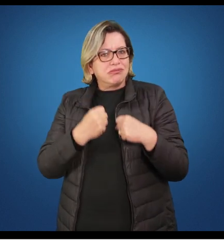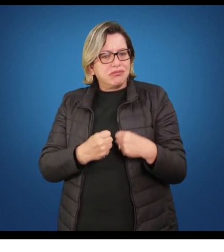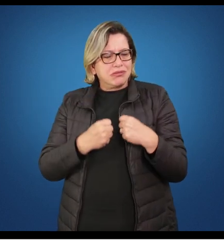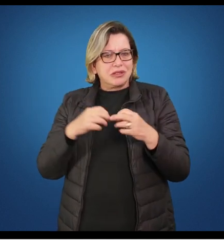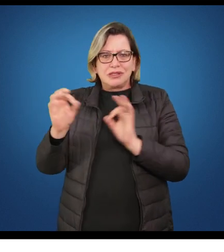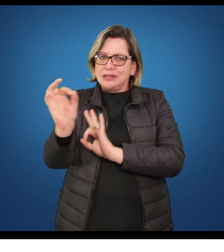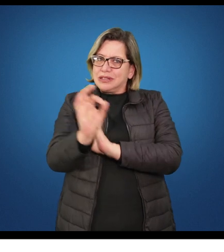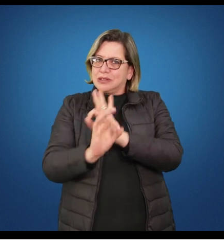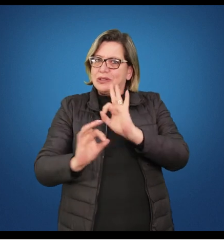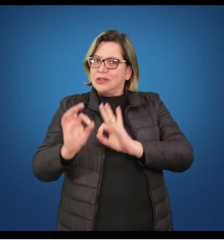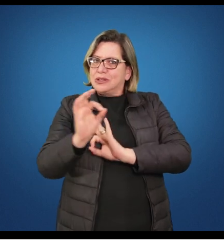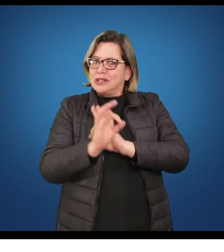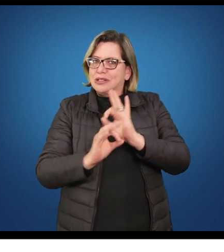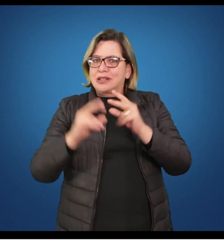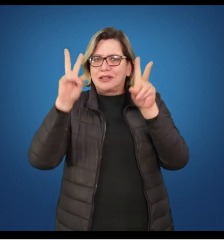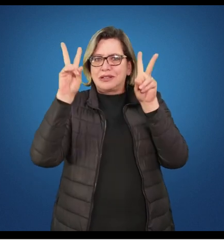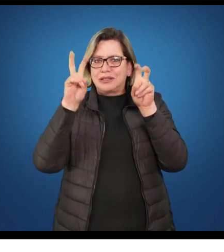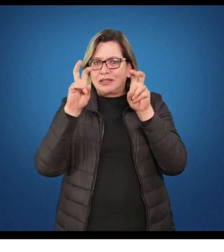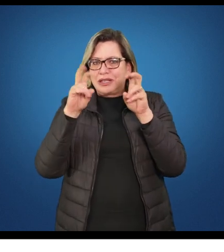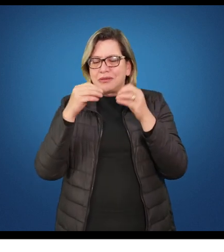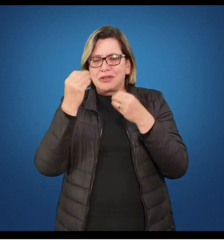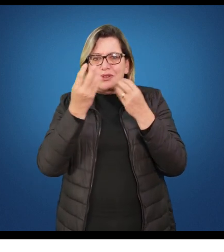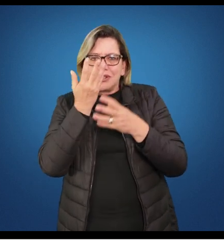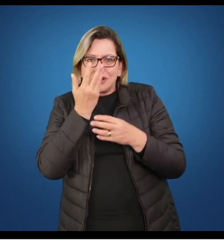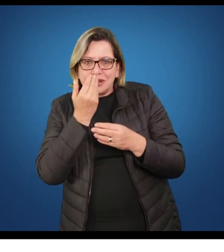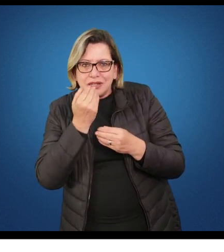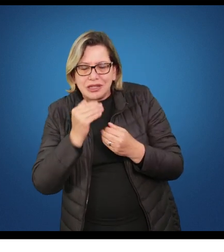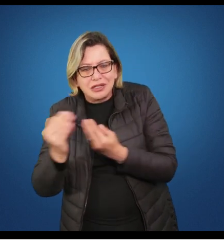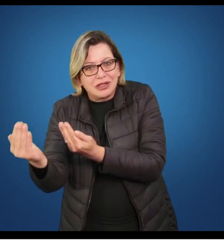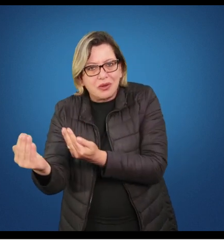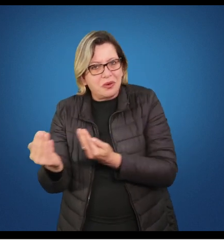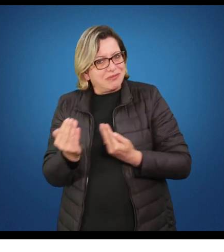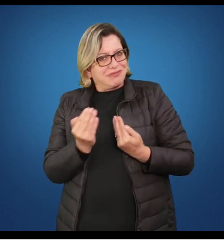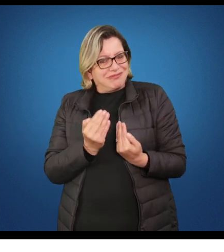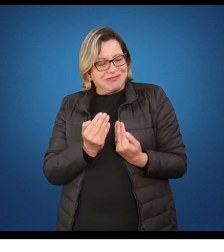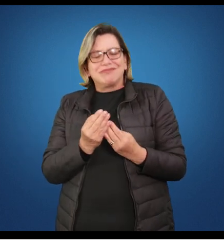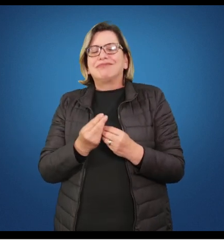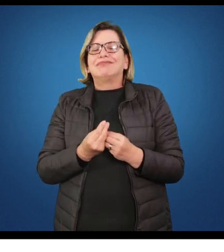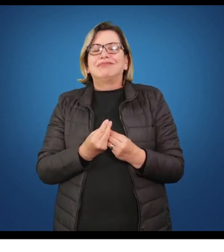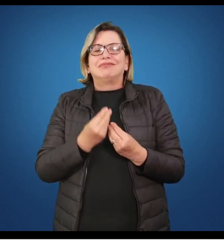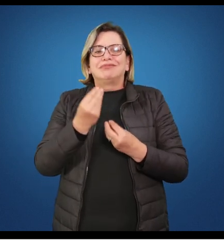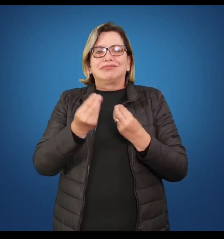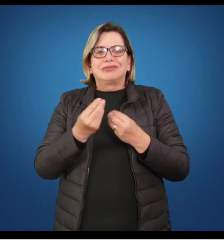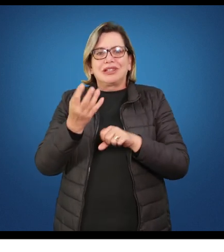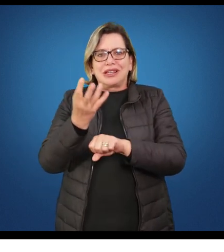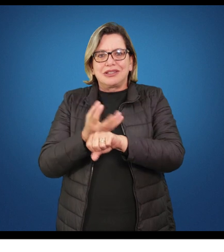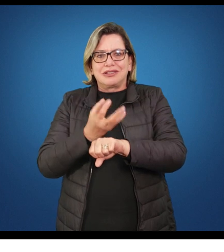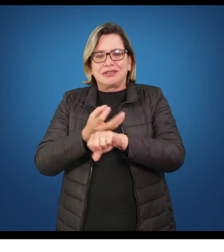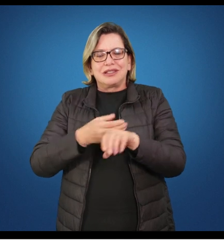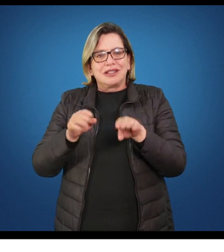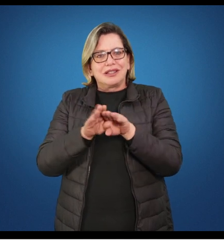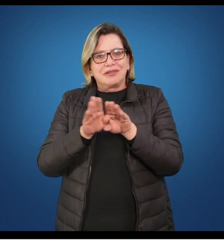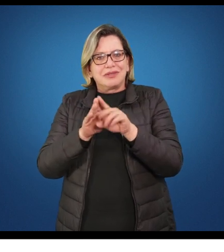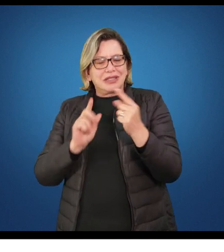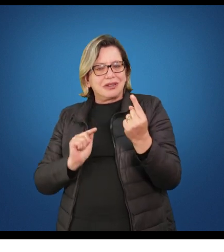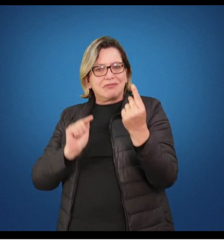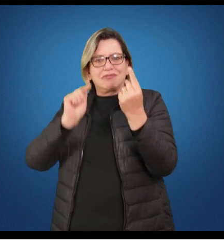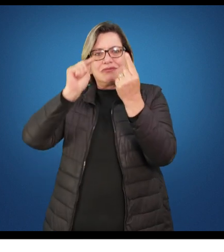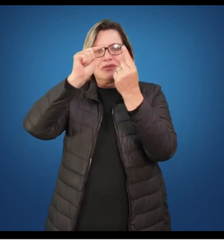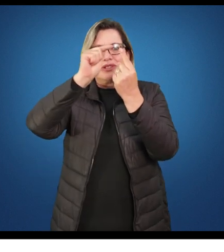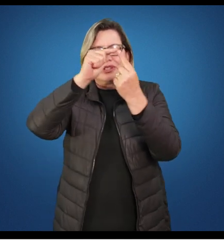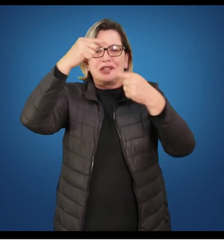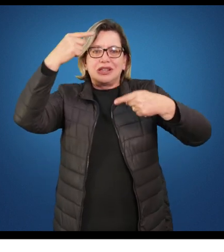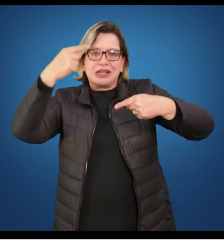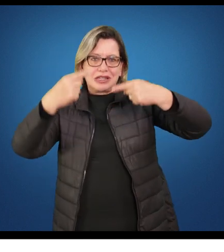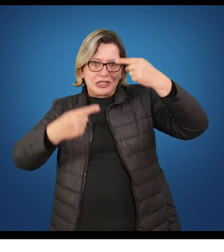organizar esse conteúdo, seja com crianças, seja com adolescentes. A disciplina também tem como foco